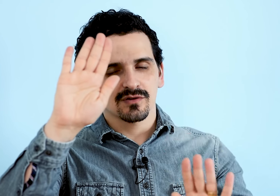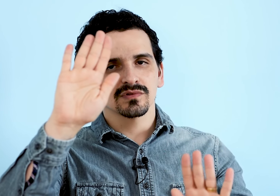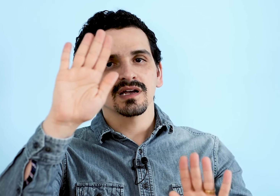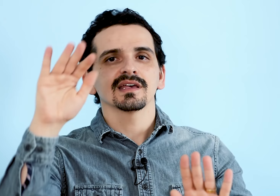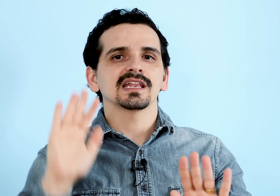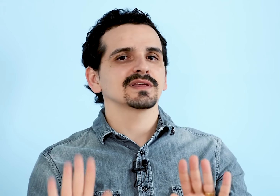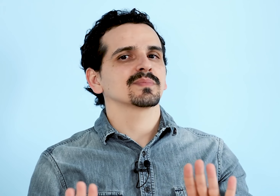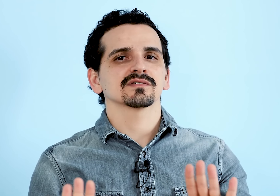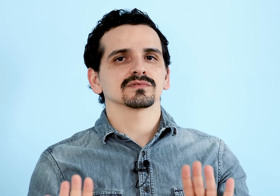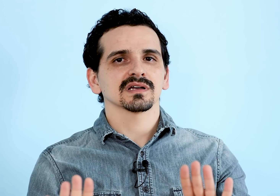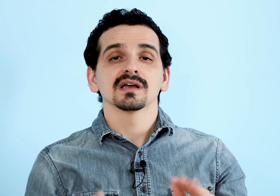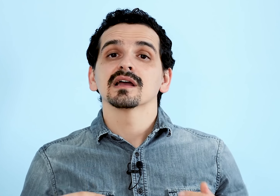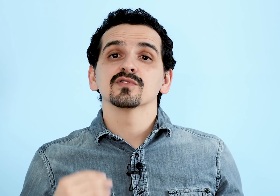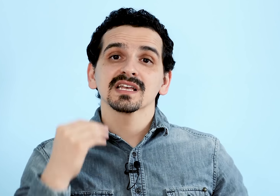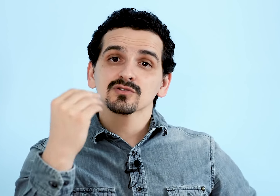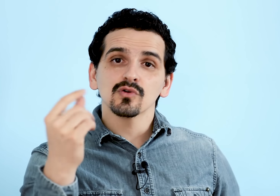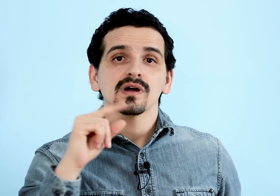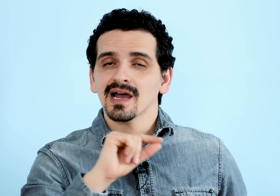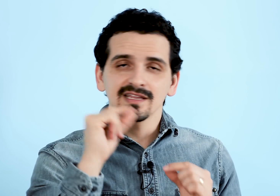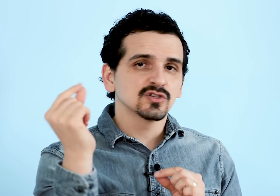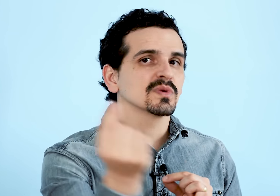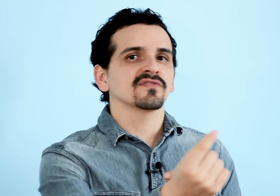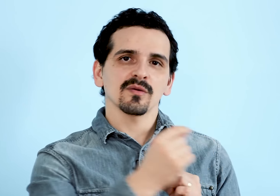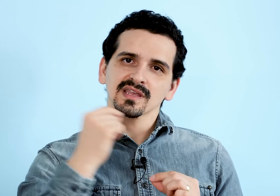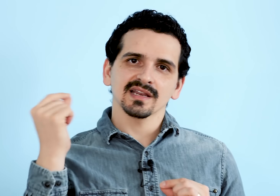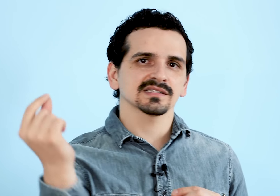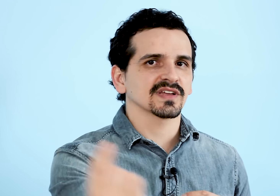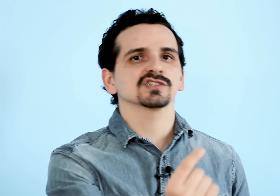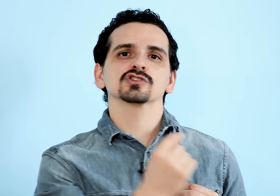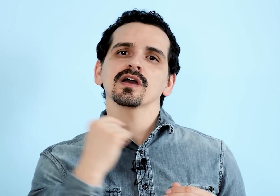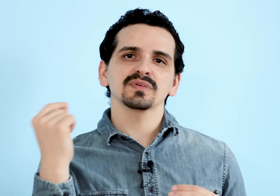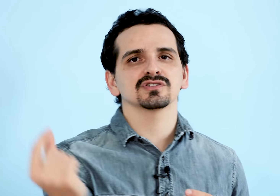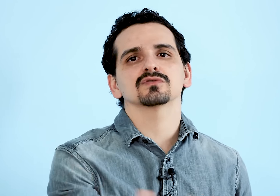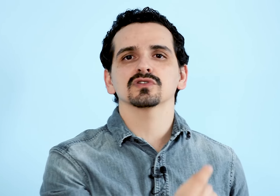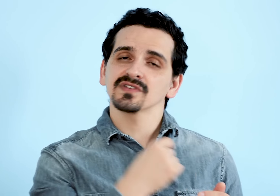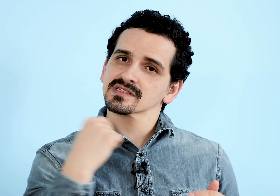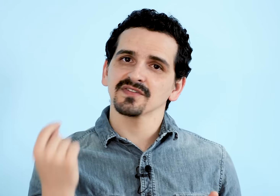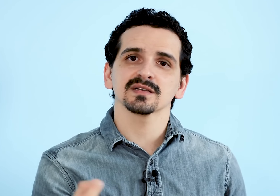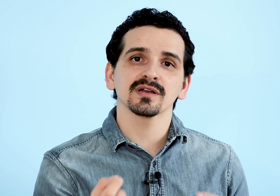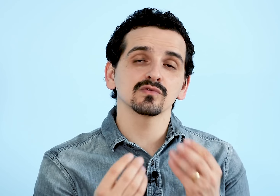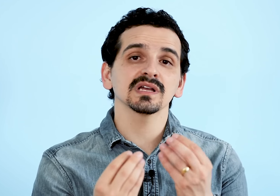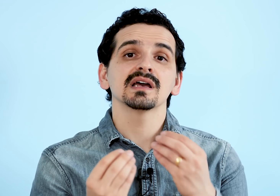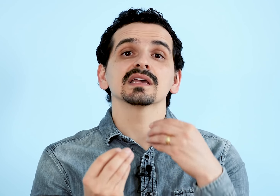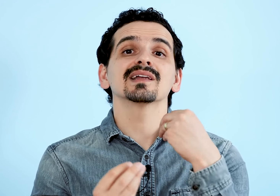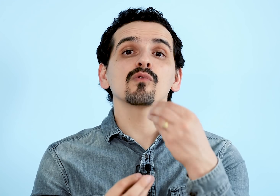pergunta, ele imita a pergunta. Você entrou ali de uma forma que a criança fica só repetindo toda vez que você faz a pergunta, e não